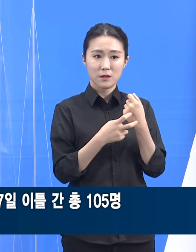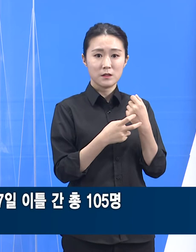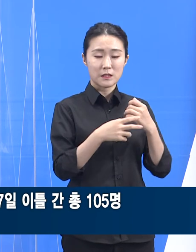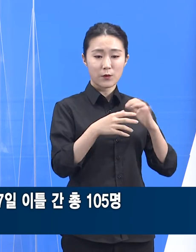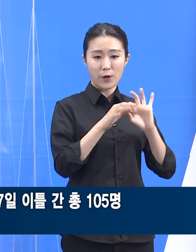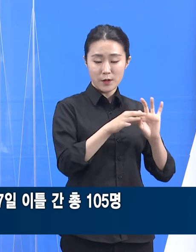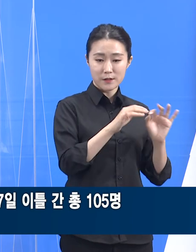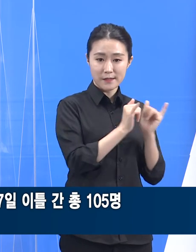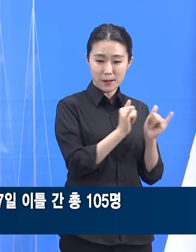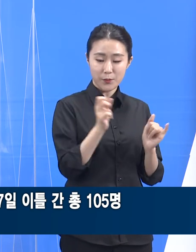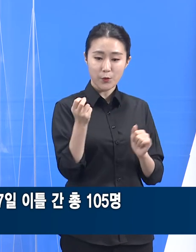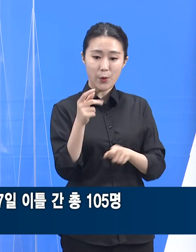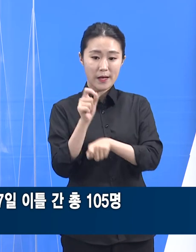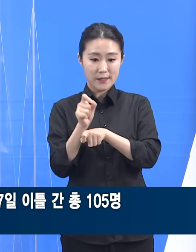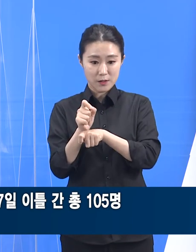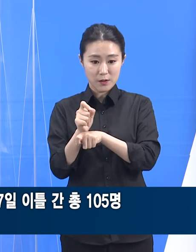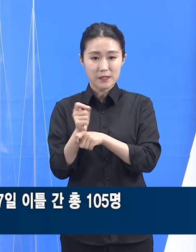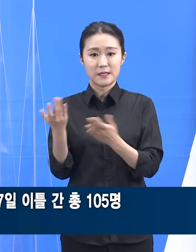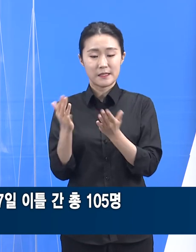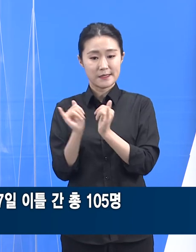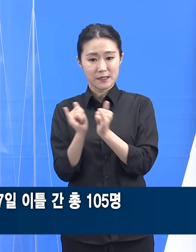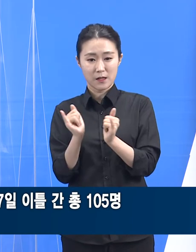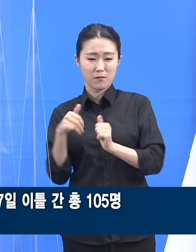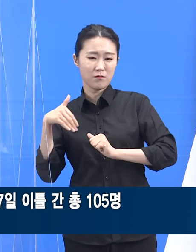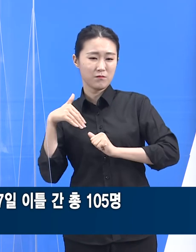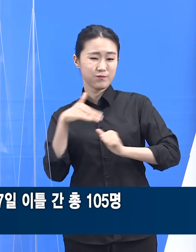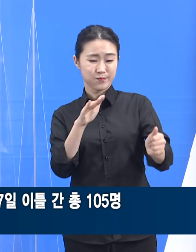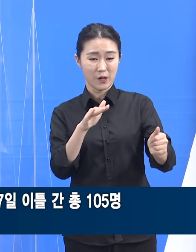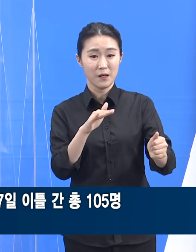중수본에 요청하여 바로 지원할 계획입니다.